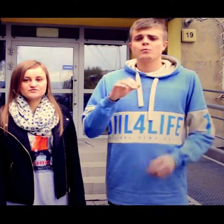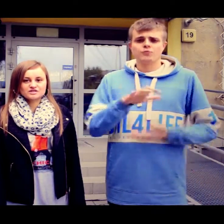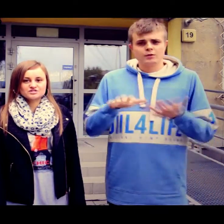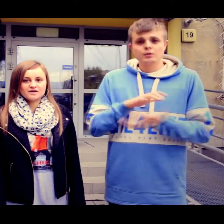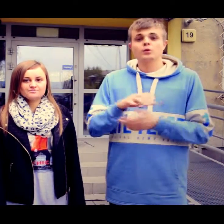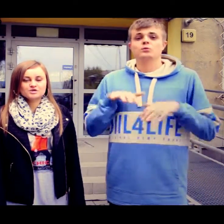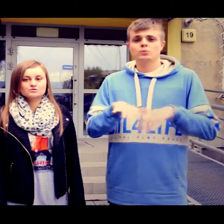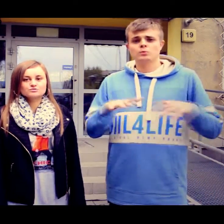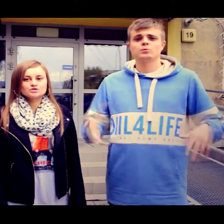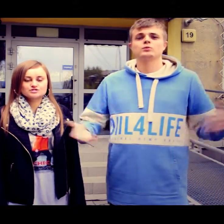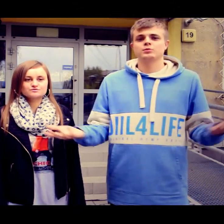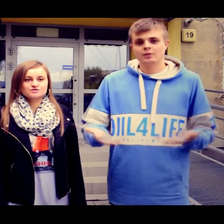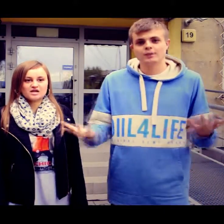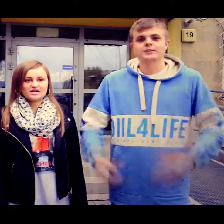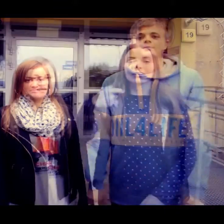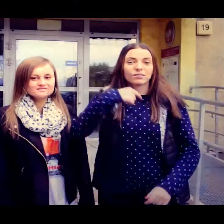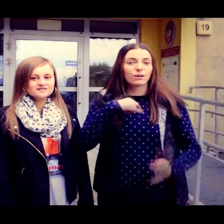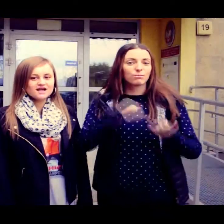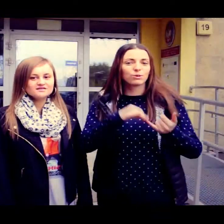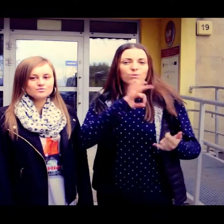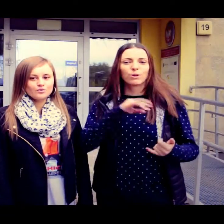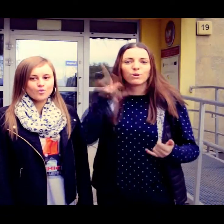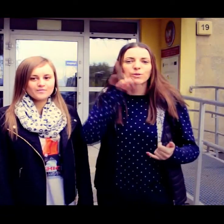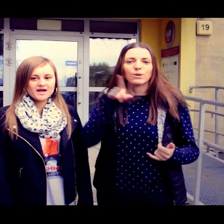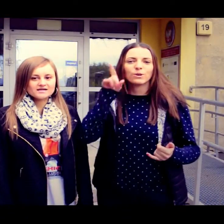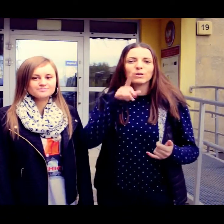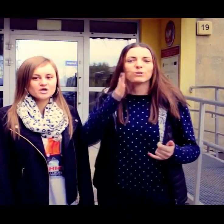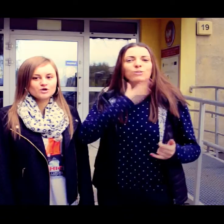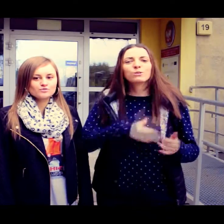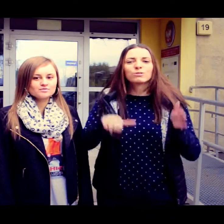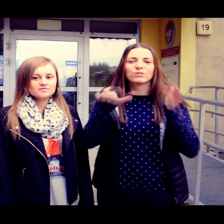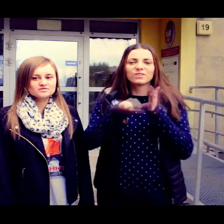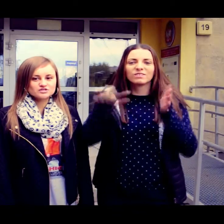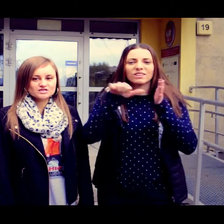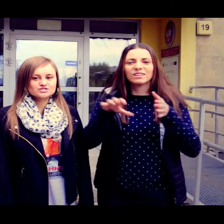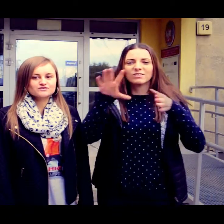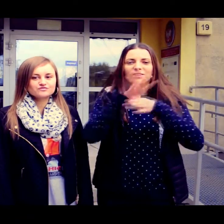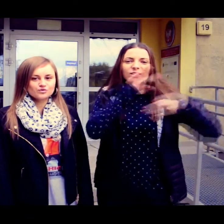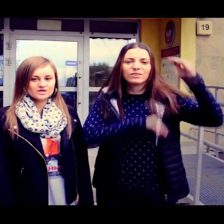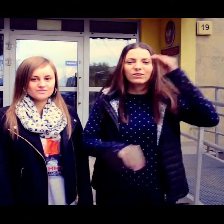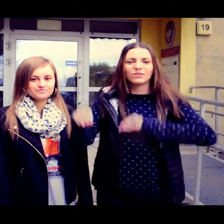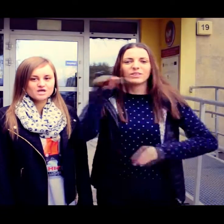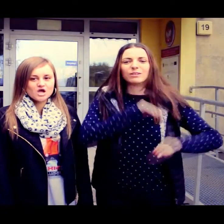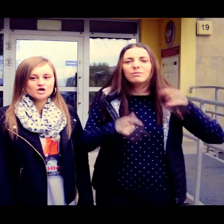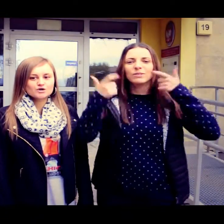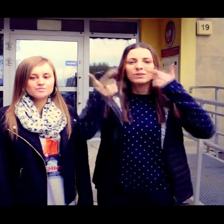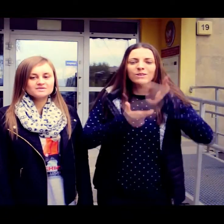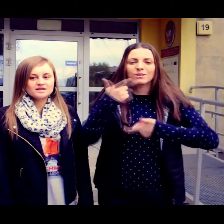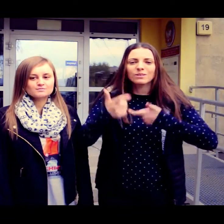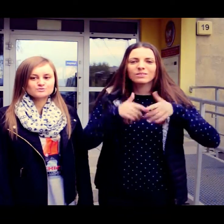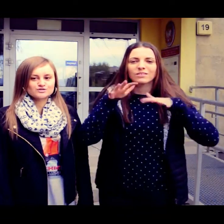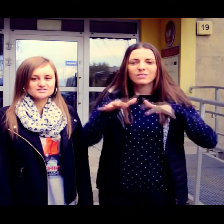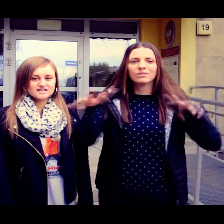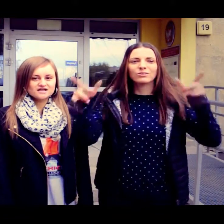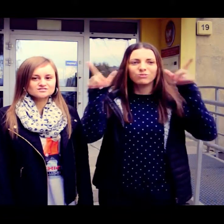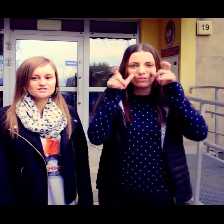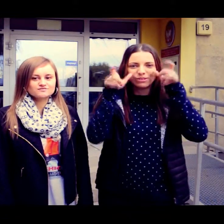świecie dużo się dzieje. Ja i mój chłopak lubimy wyszczki w góry. Robimy tam dużo zdjęć i